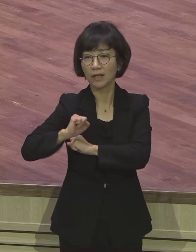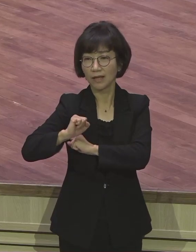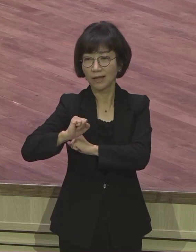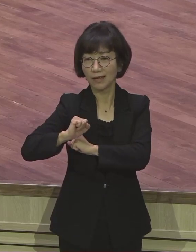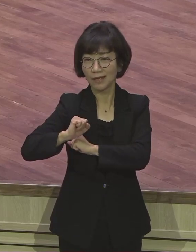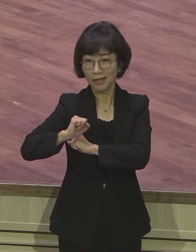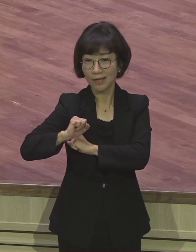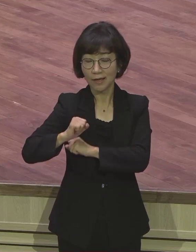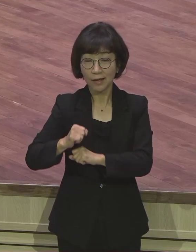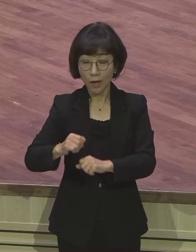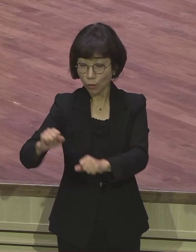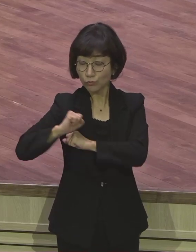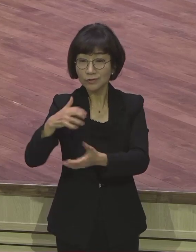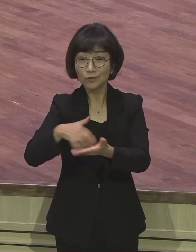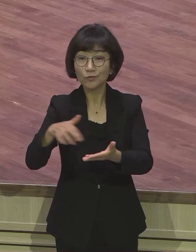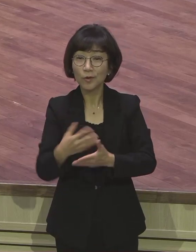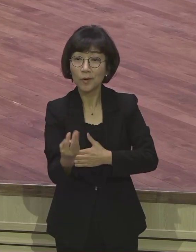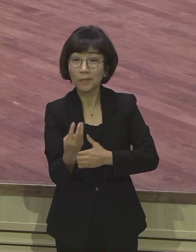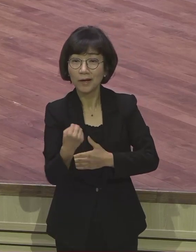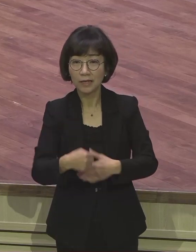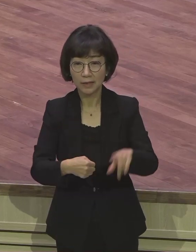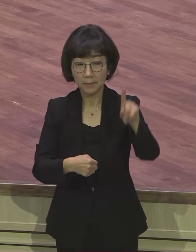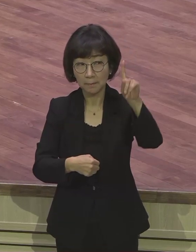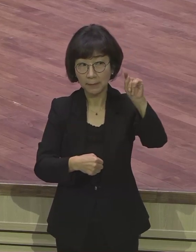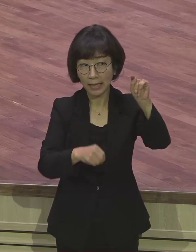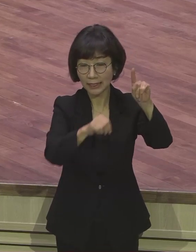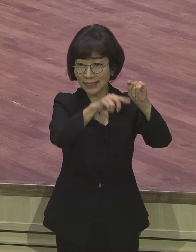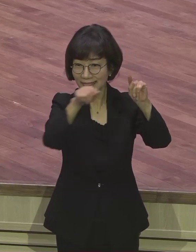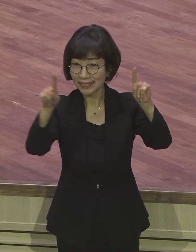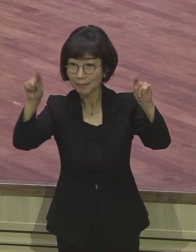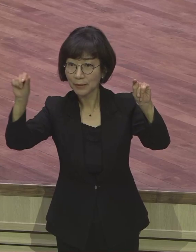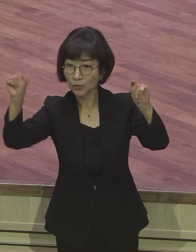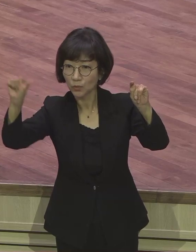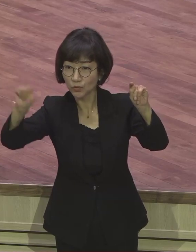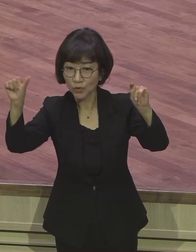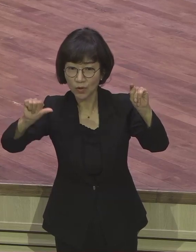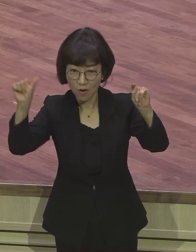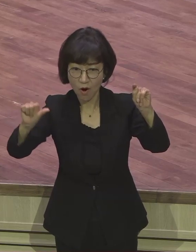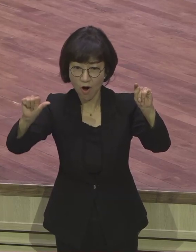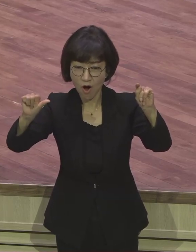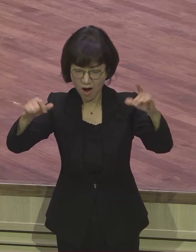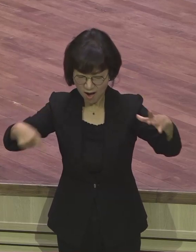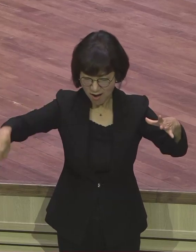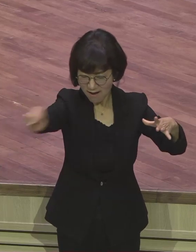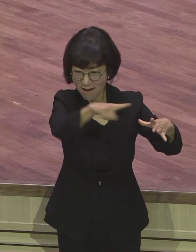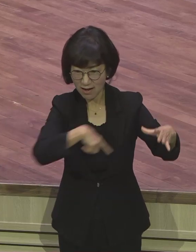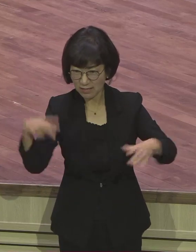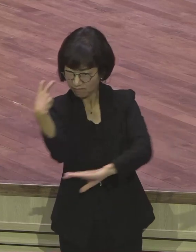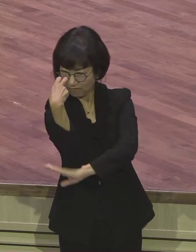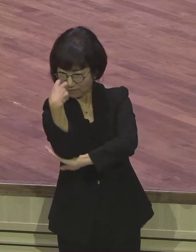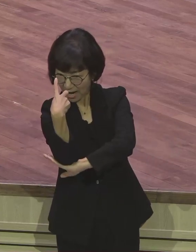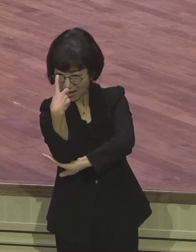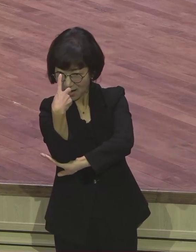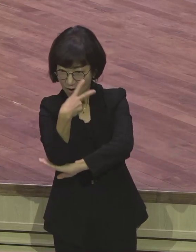그 숫자가 얼마나 되느냐. 1만 명 내지는 만 5천 명 정도 되었어요. 그 정도로 그렇게